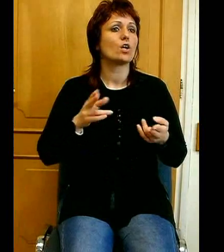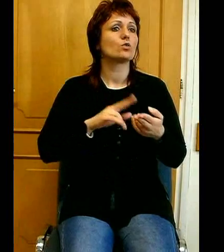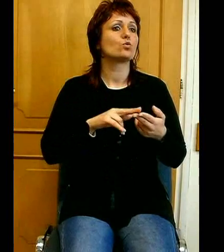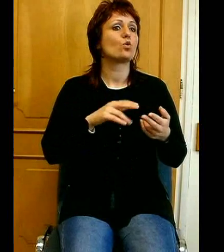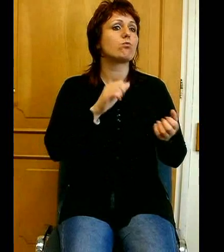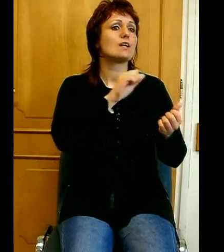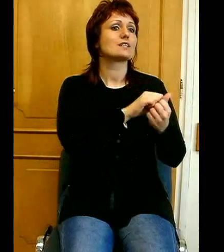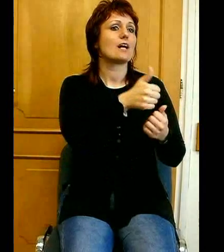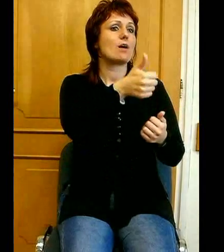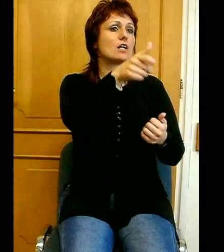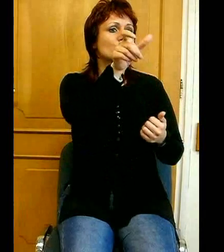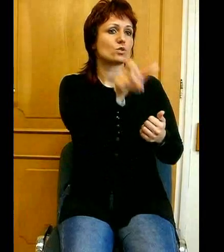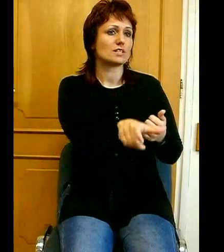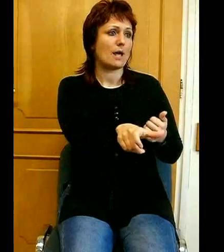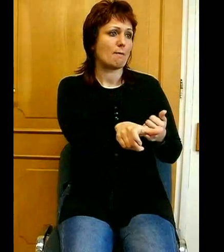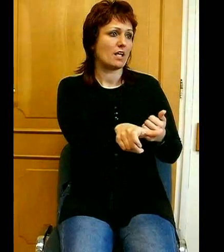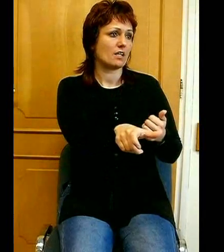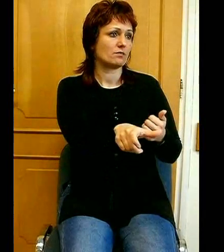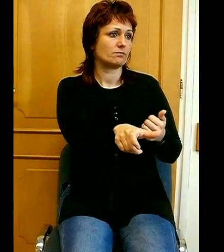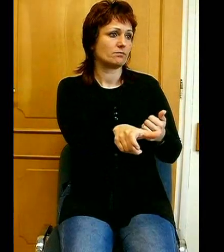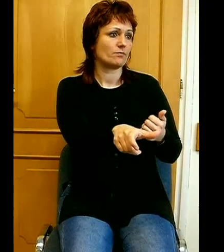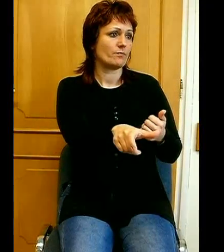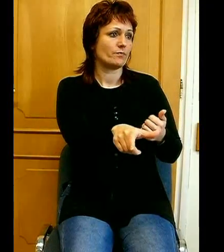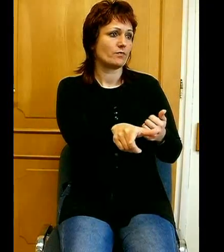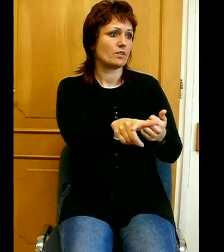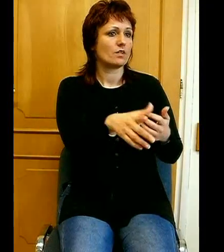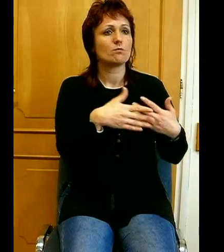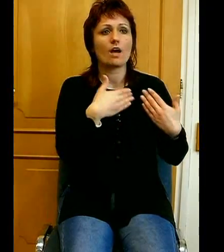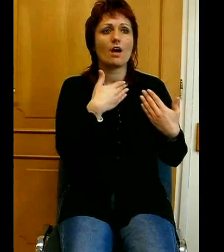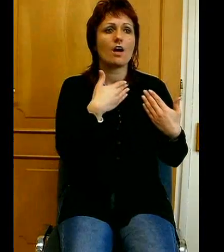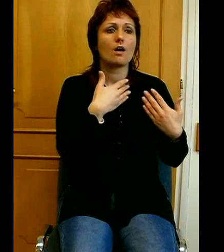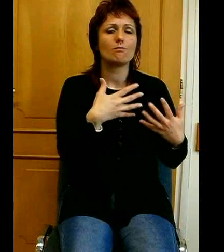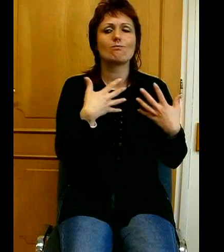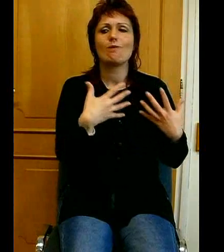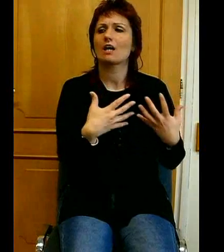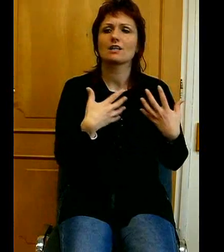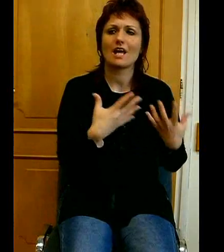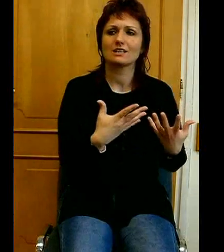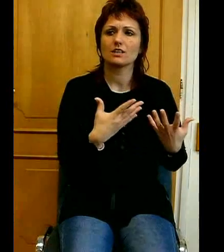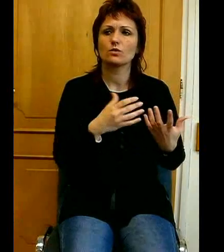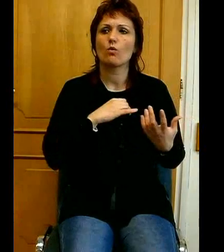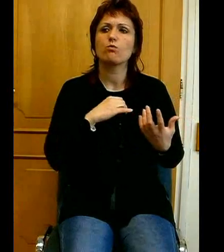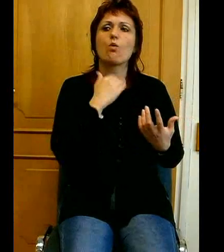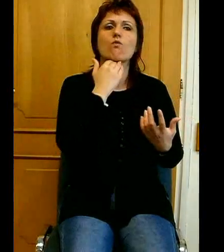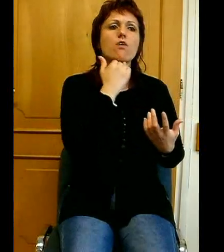személyben megelendítő bűnvalló imádságot mondta, tessenek el az most a Nehéliás könyvétől.